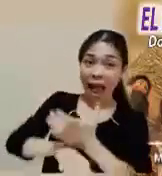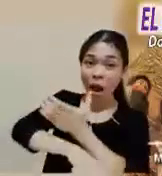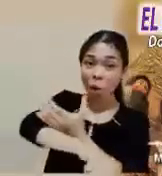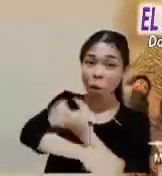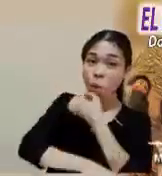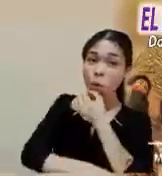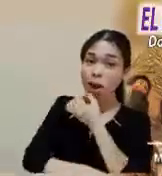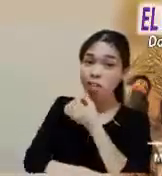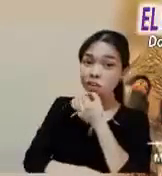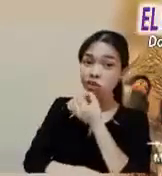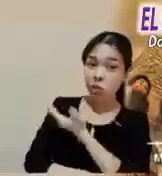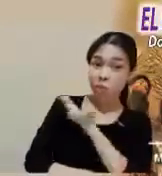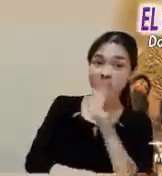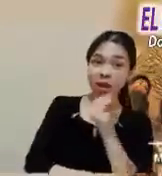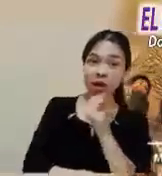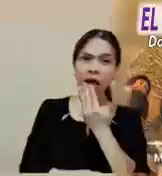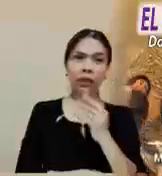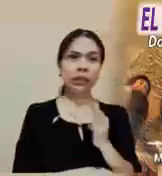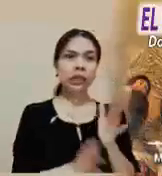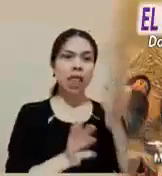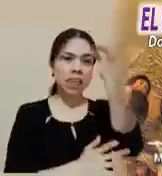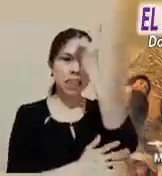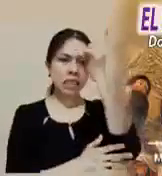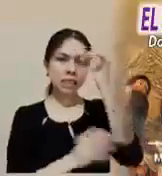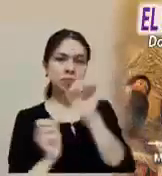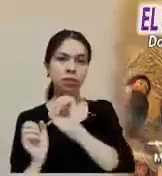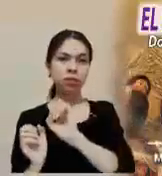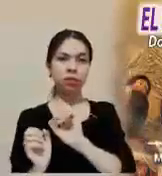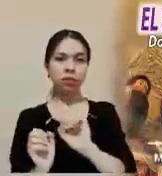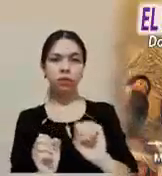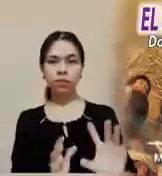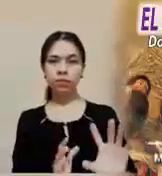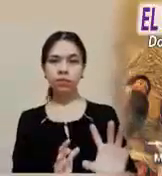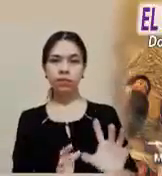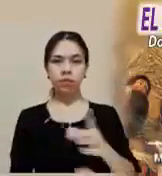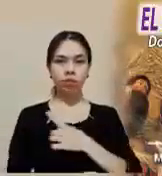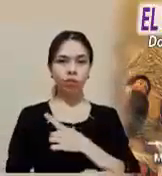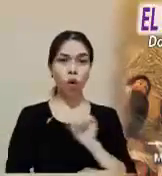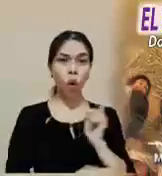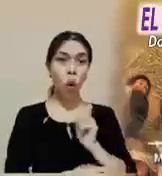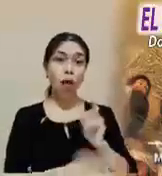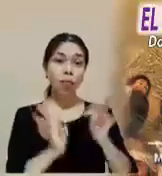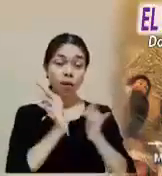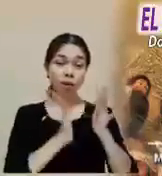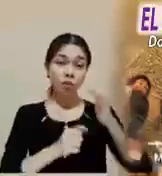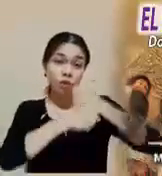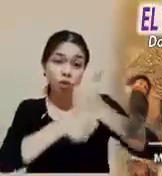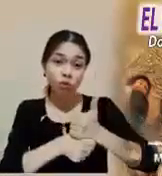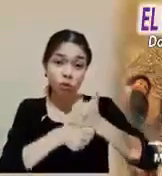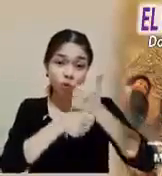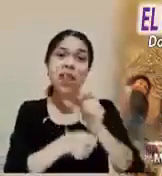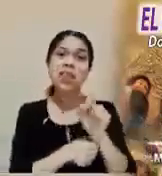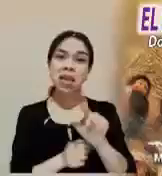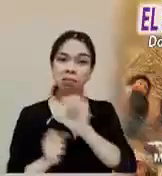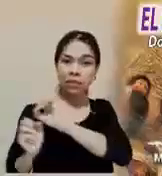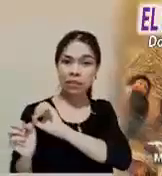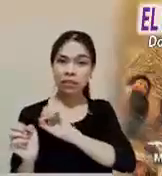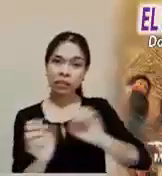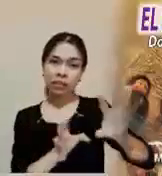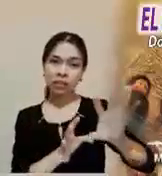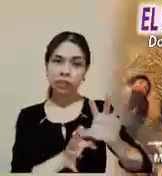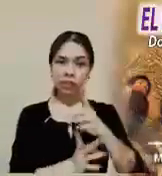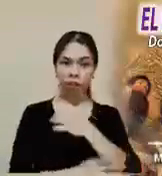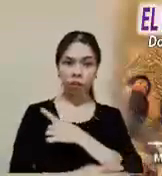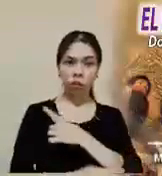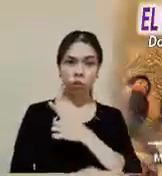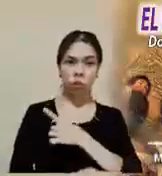dispejan ante las dificultades y lo dejan solo en su agonía. Nosotros ensalzamos y vitoreamos al